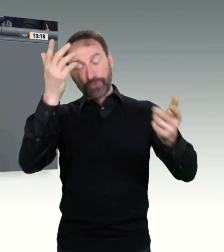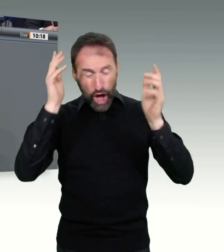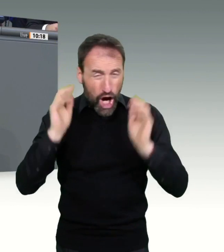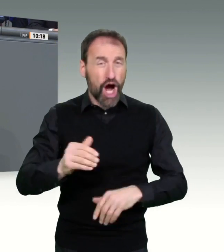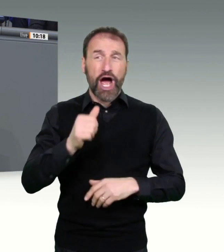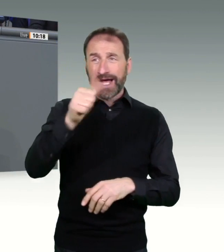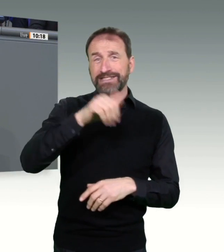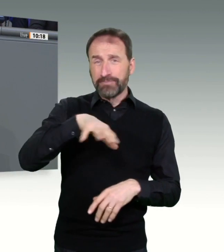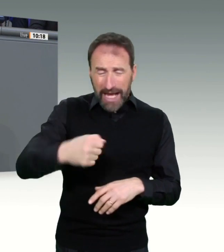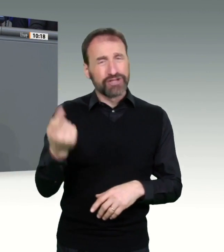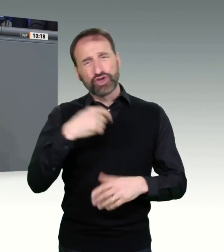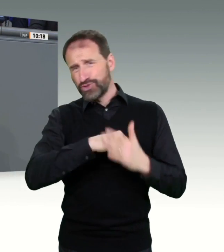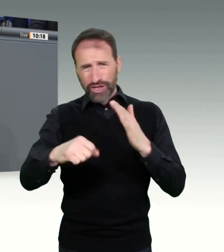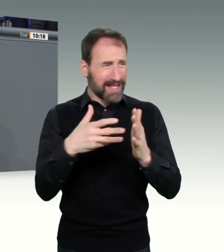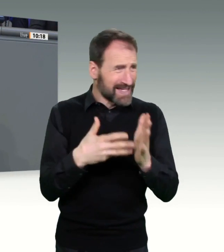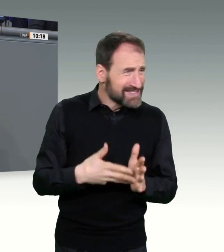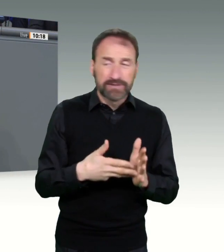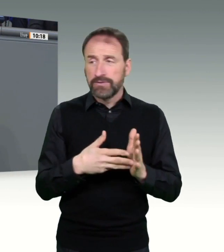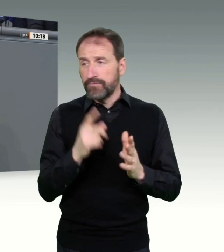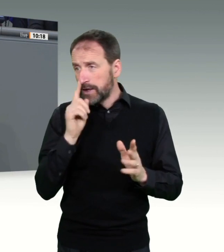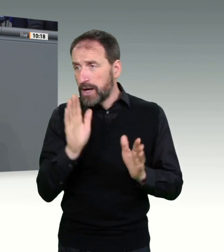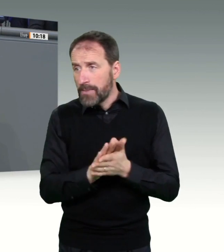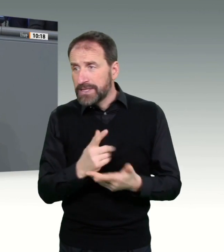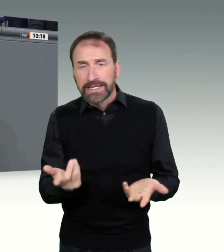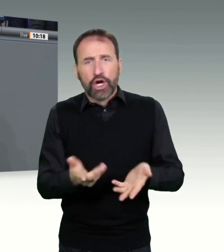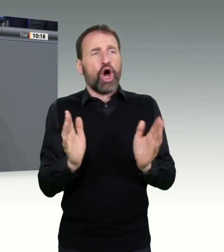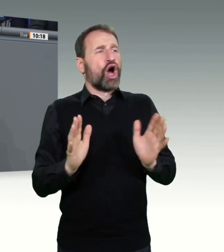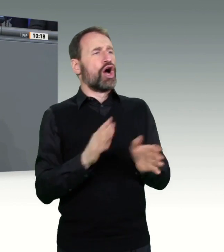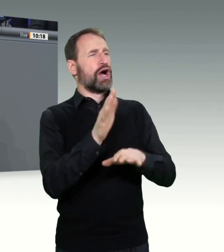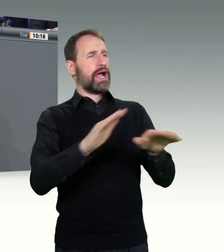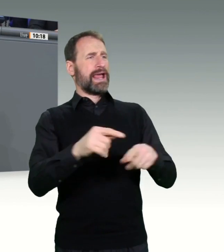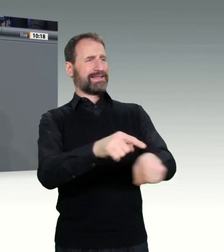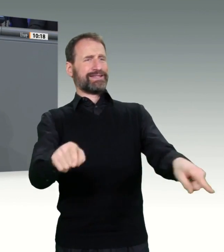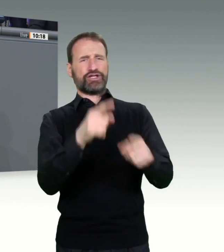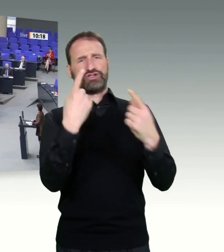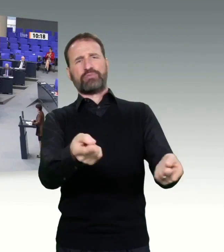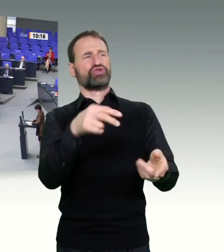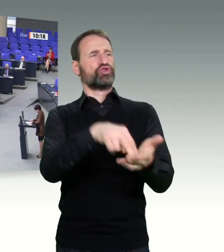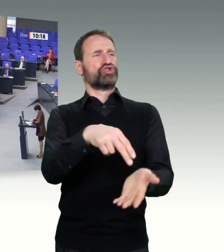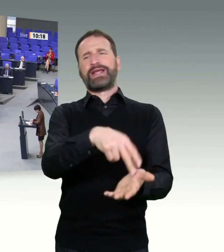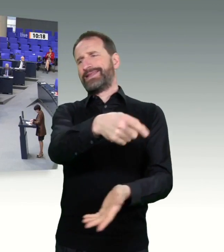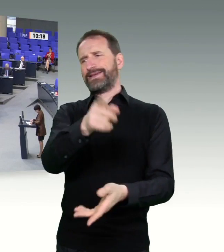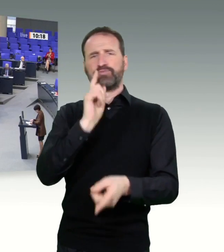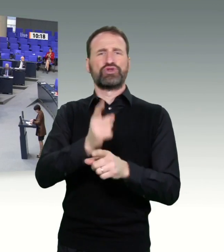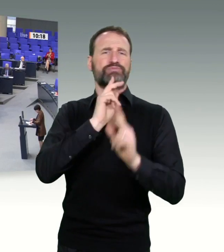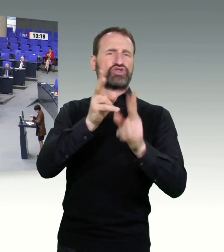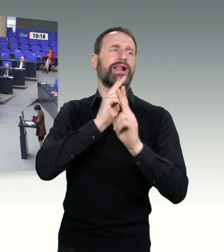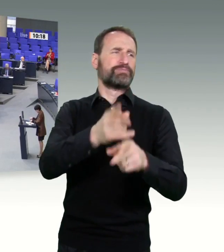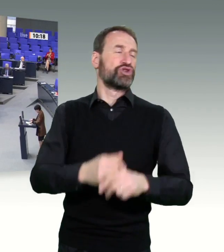zuständig für die Bestellung. So läuft es nicht, meine Damen und Herren. Wir müssen schleunigst dafür sorgen, dass wir uns nicht